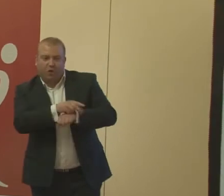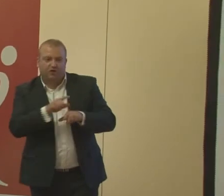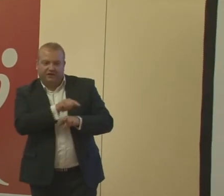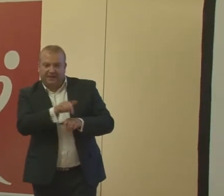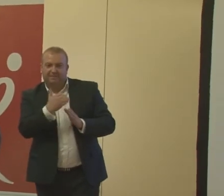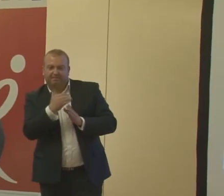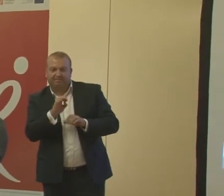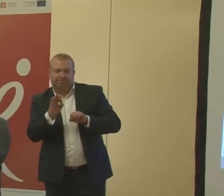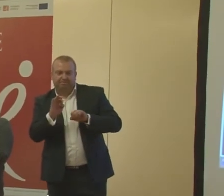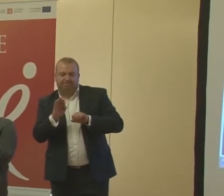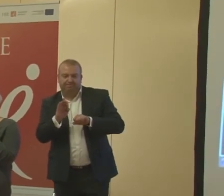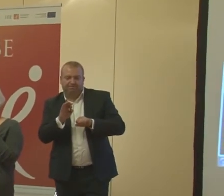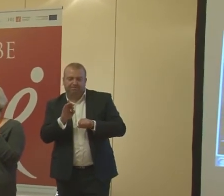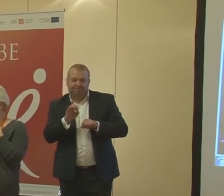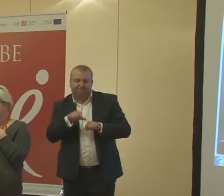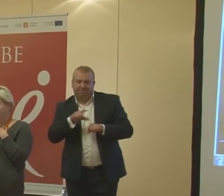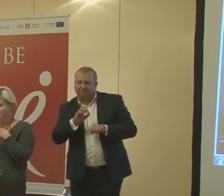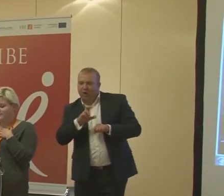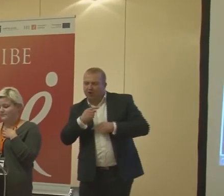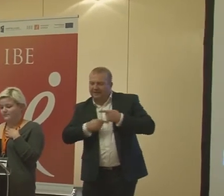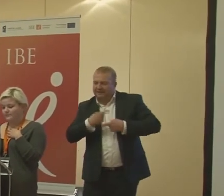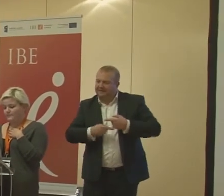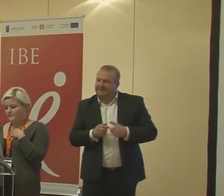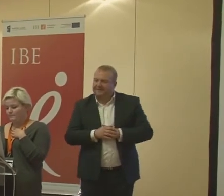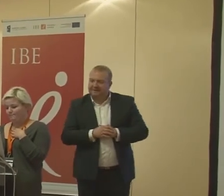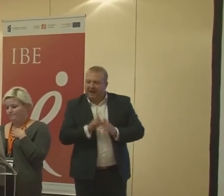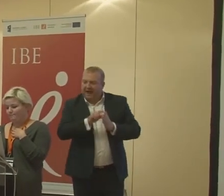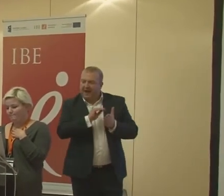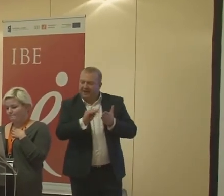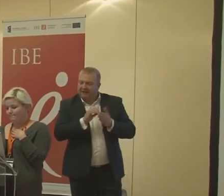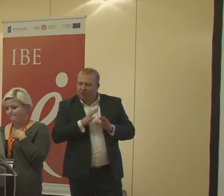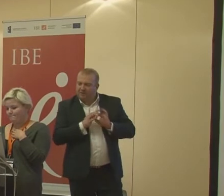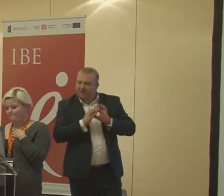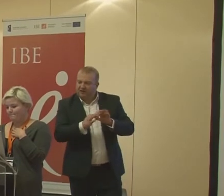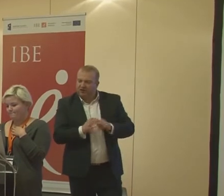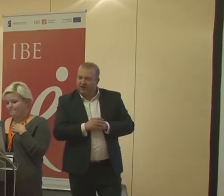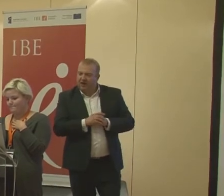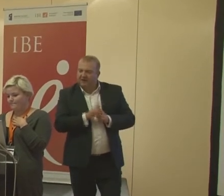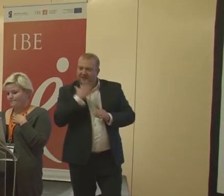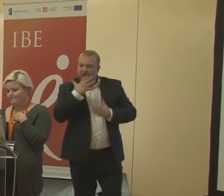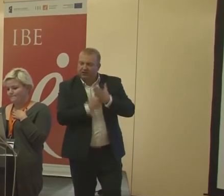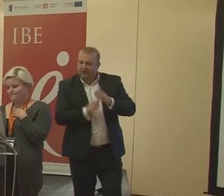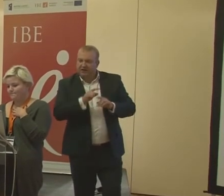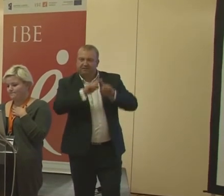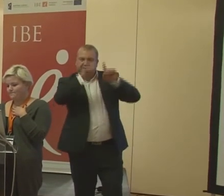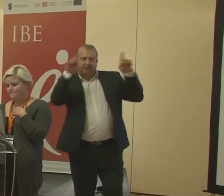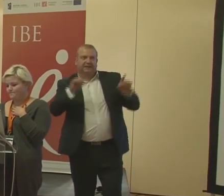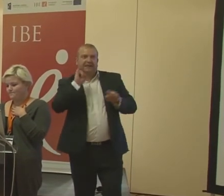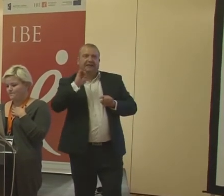w ten proces. A lekcja była prowadzona z wykorzystaniem tablicy